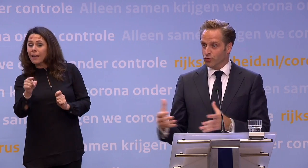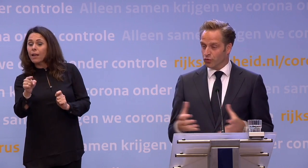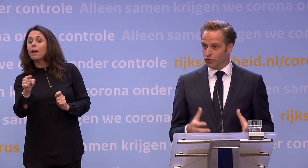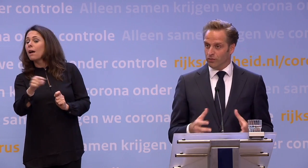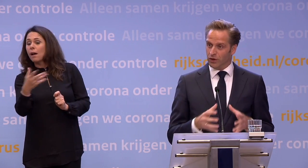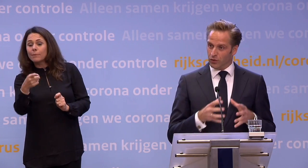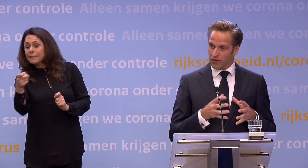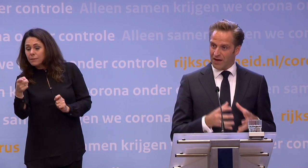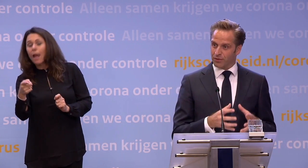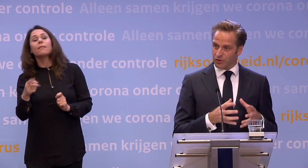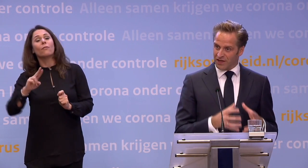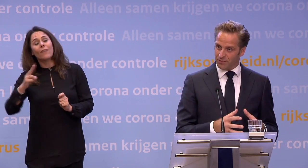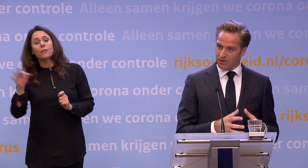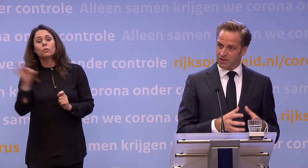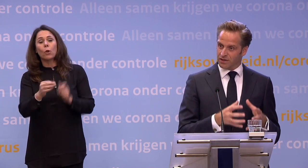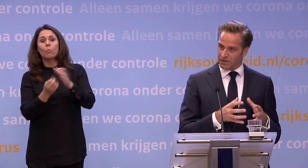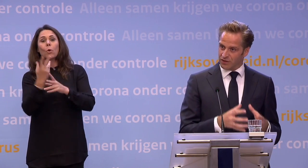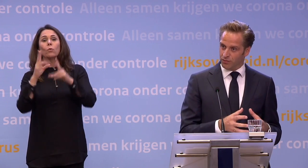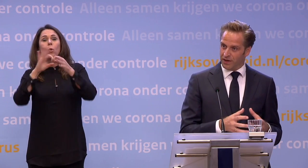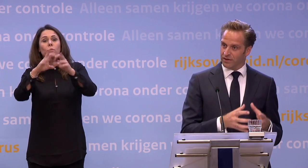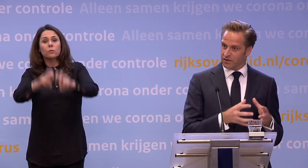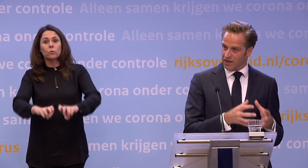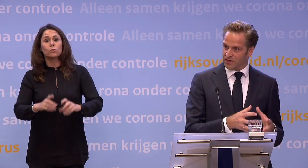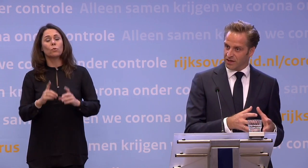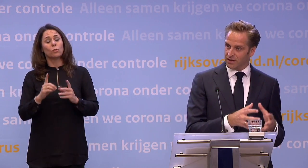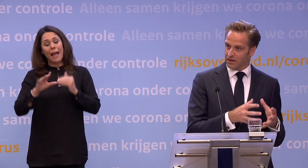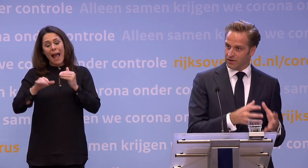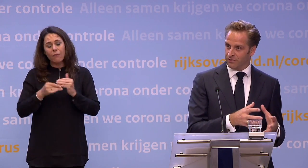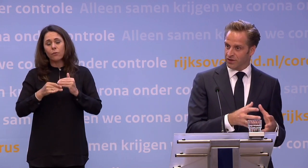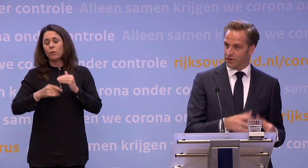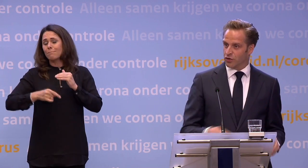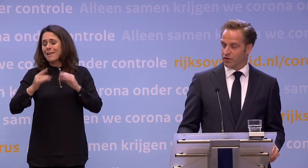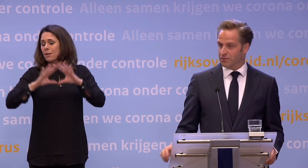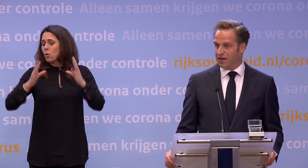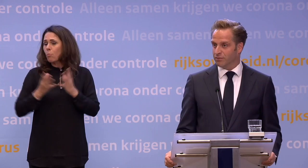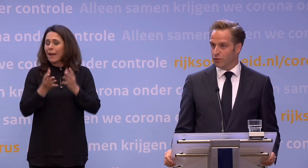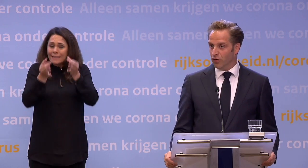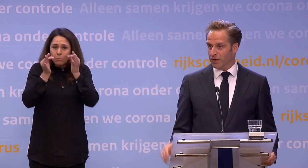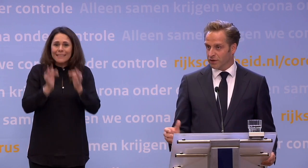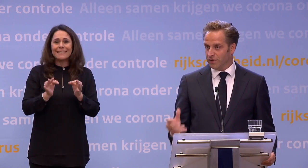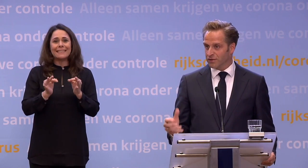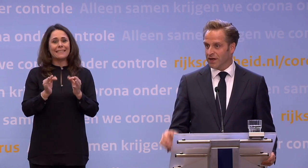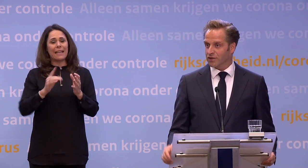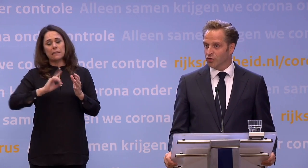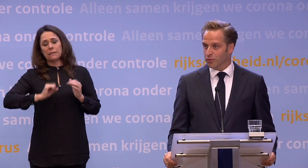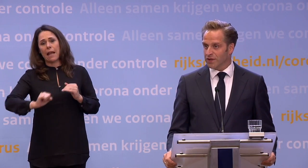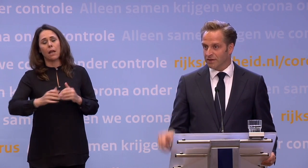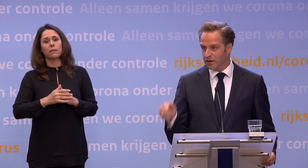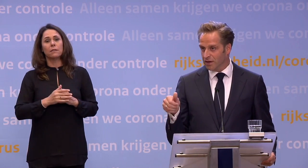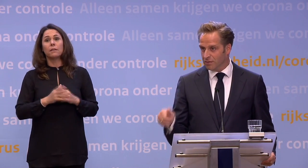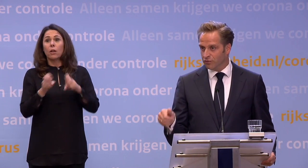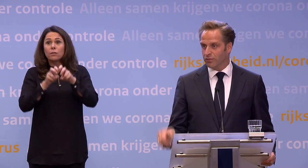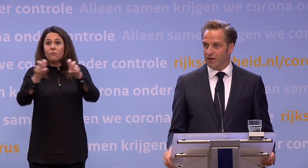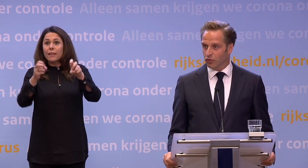contactonderzoek doen. Kortom, onze aanpak wordt steeds preciezer, steeds completer, steeds sneller... ...en we zitten er zo steeds beter bovenop. En als dat virus weer ergens de kop